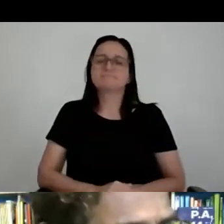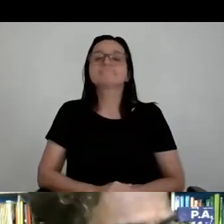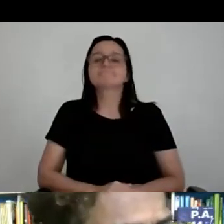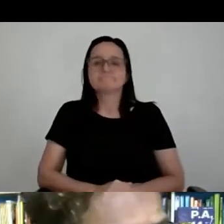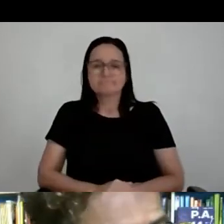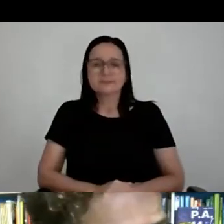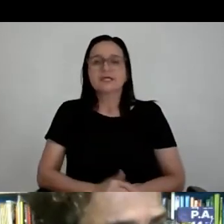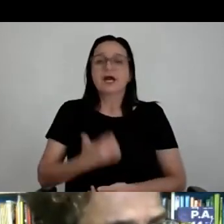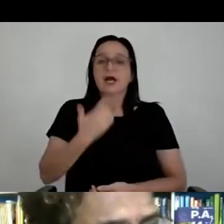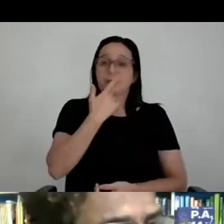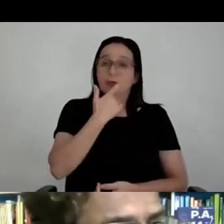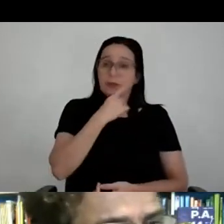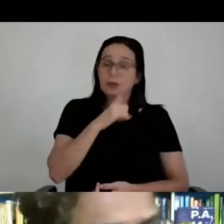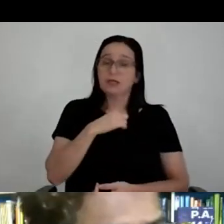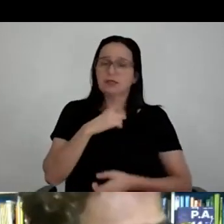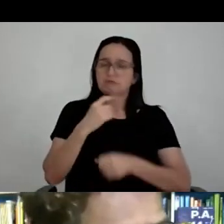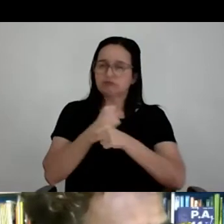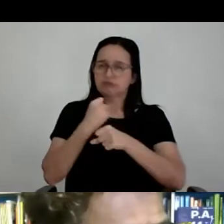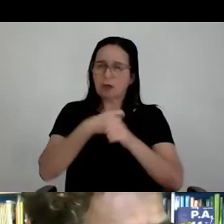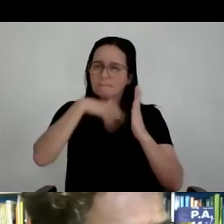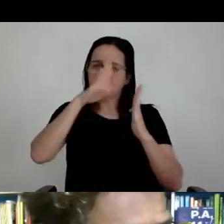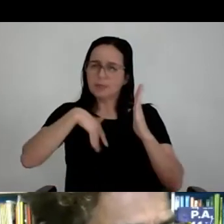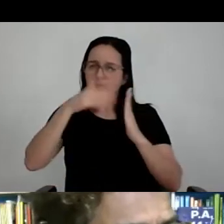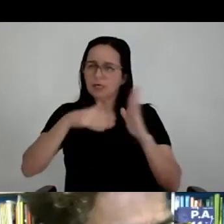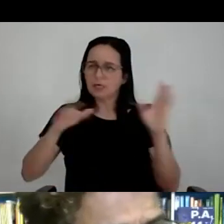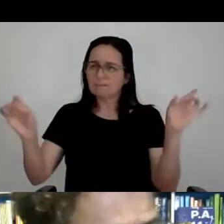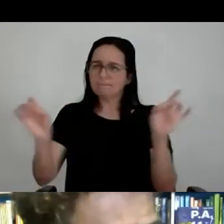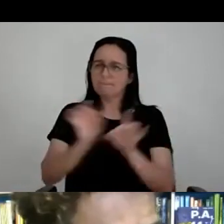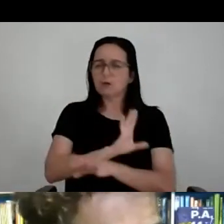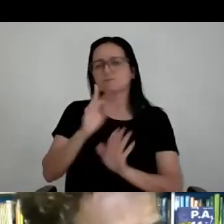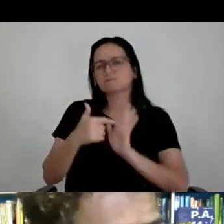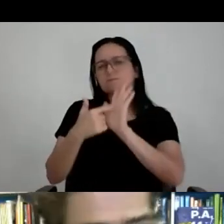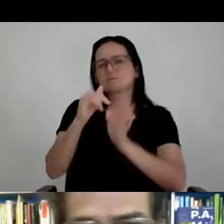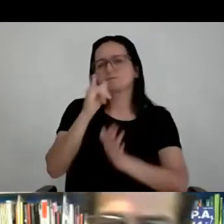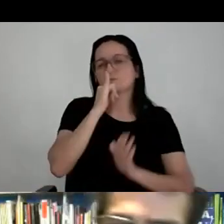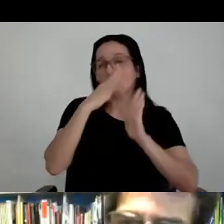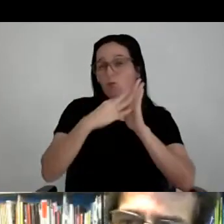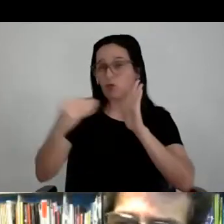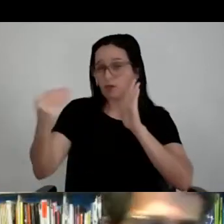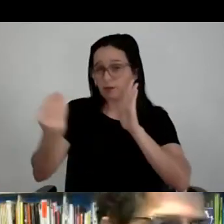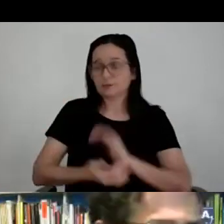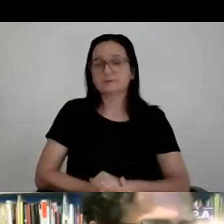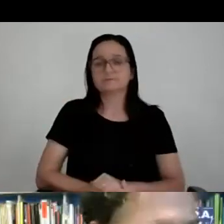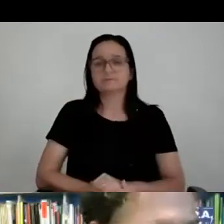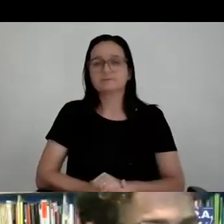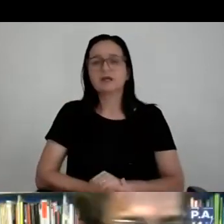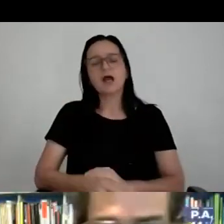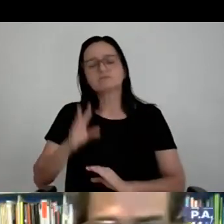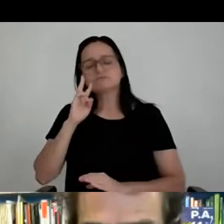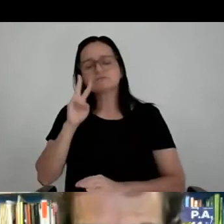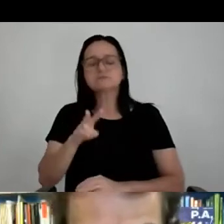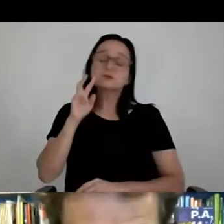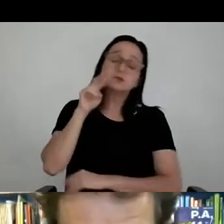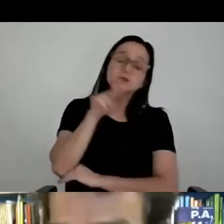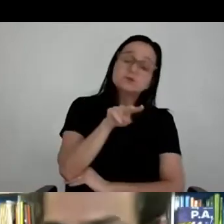nas peças, pintamos e montamos um protótipo. Para mostrar agora, chegamos a um protótipo. Houve uma visita técnica para ver o